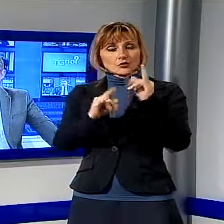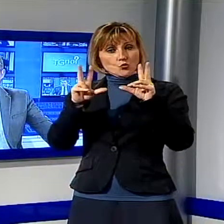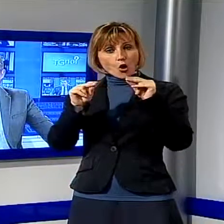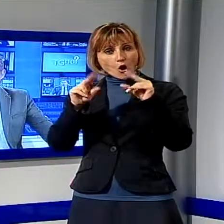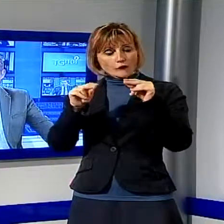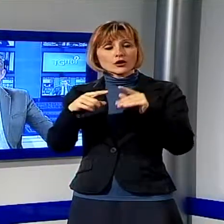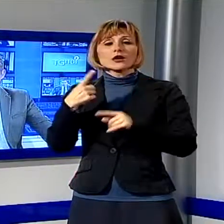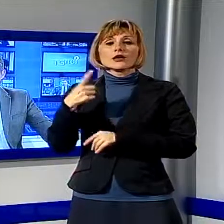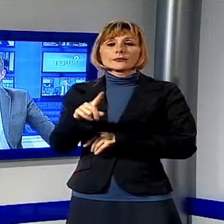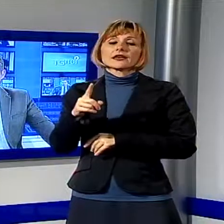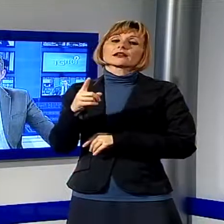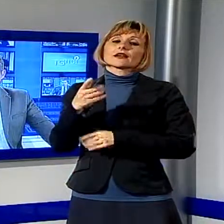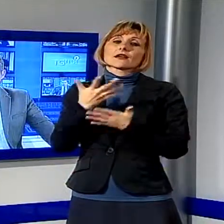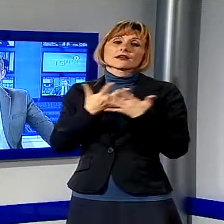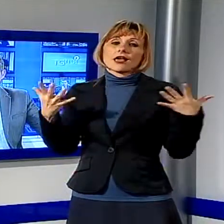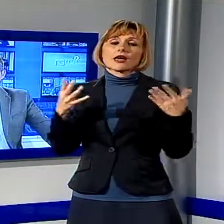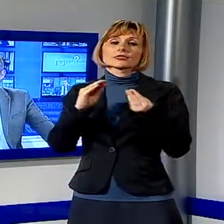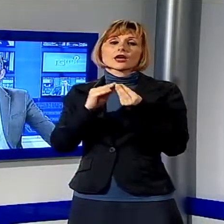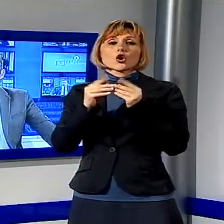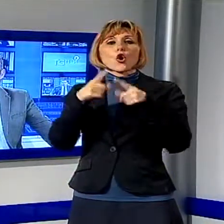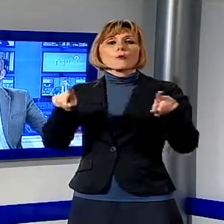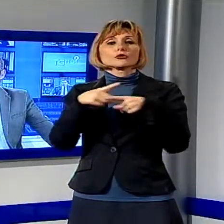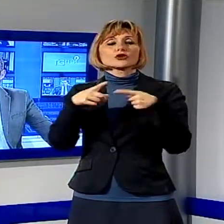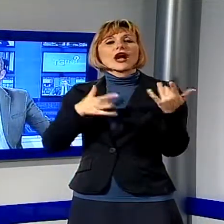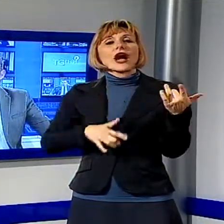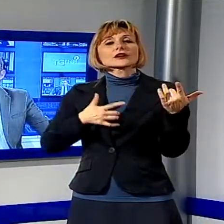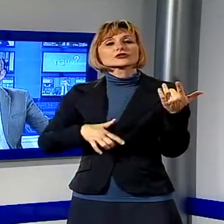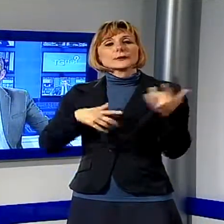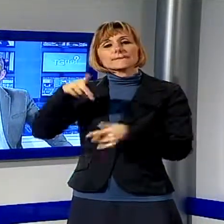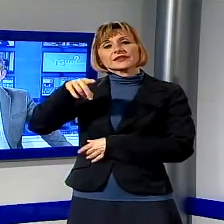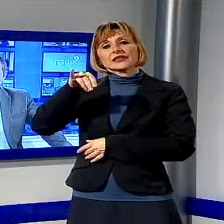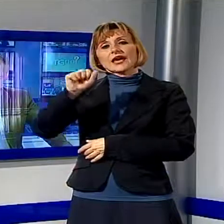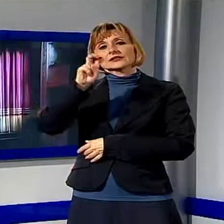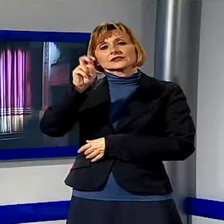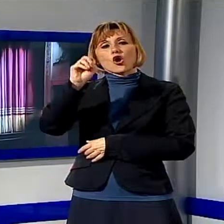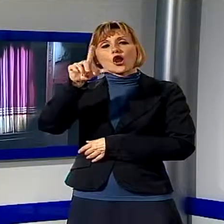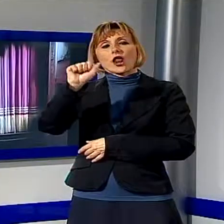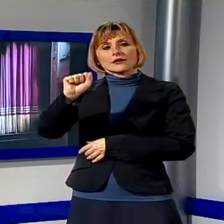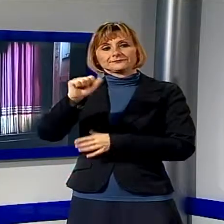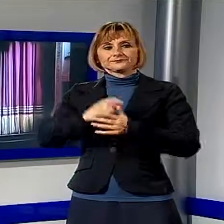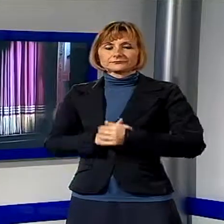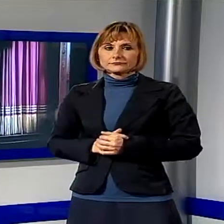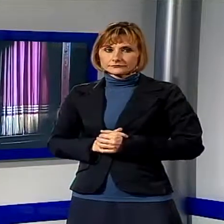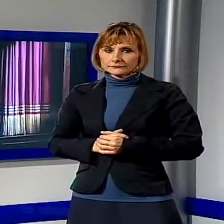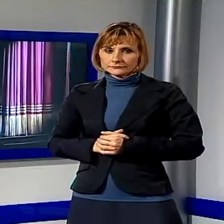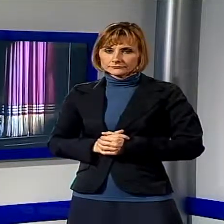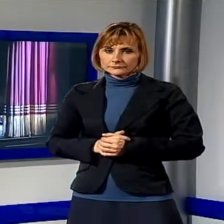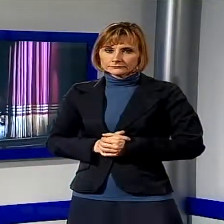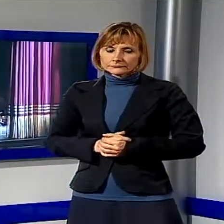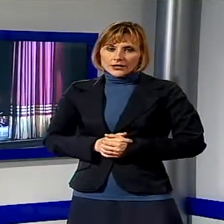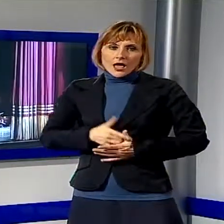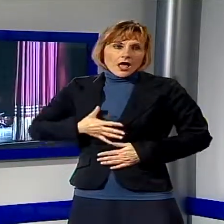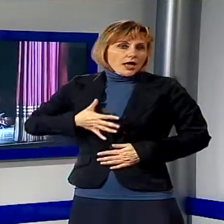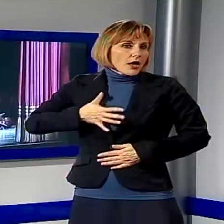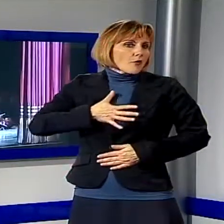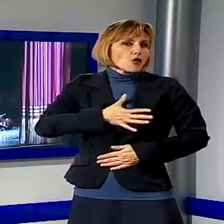Mandina, hanno voluto dedicare al grande compositore argentino Astor Piazzolla. Un fiume di emozioni